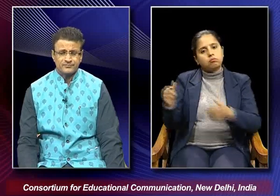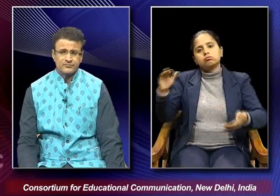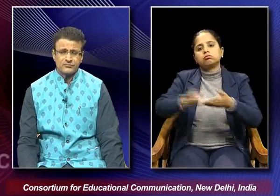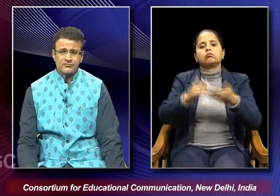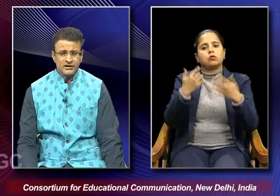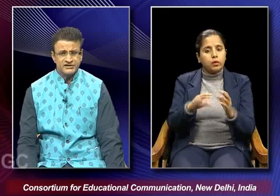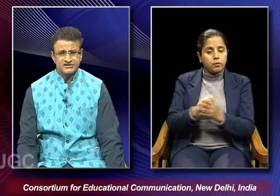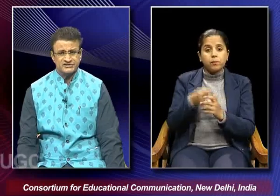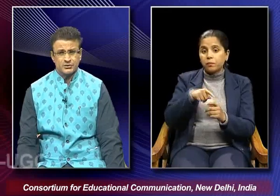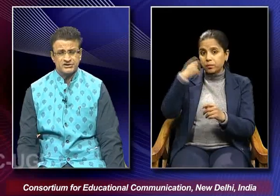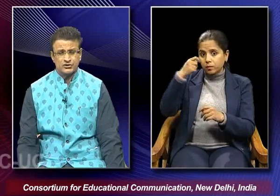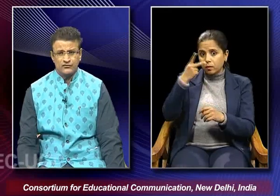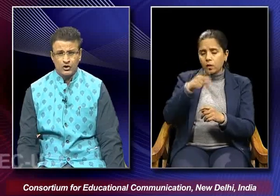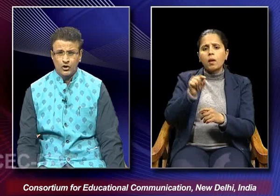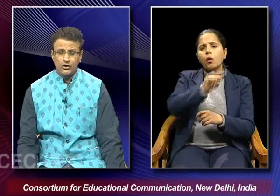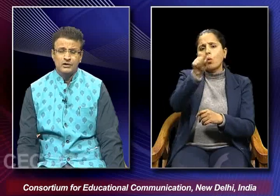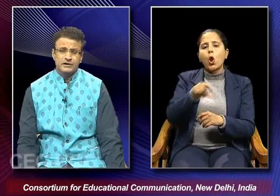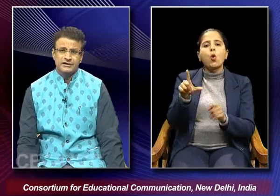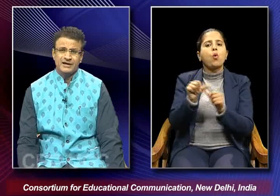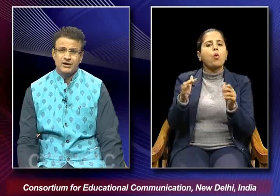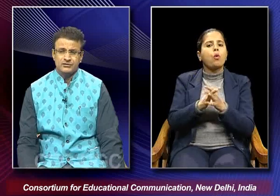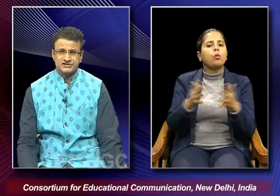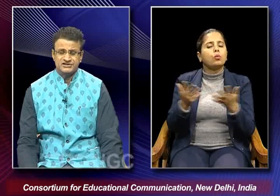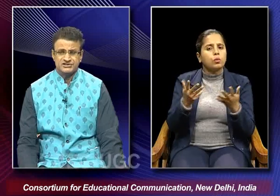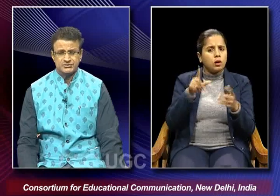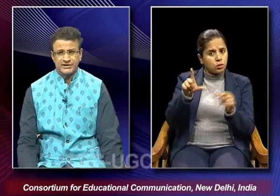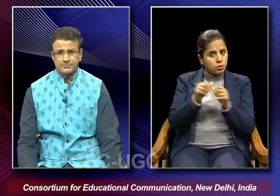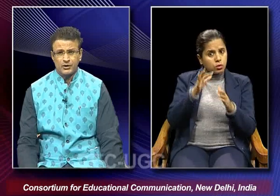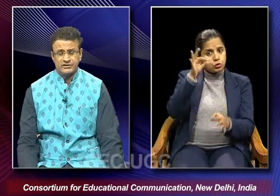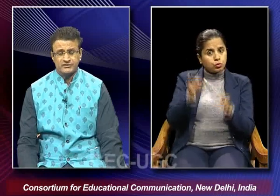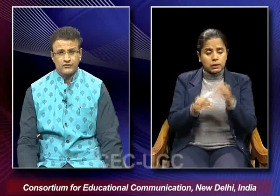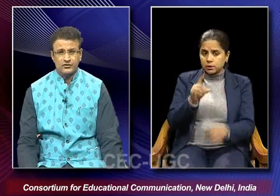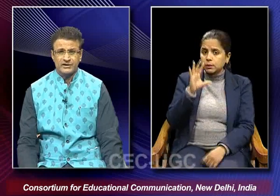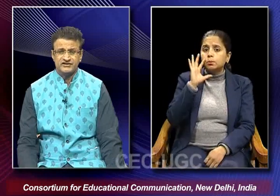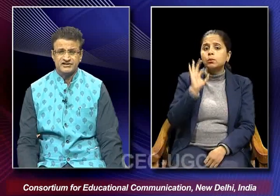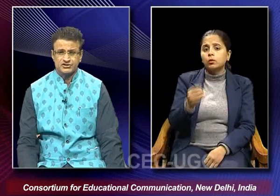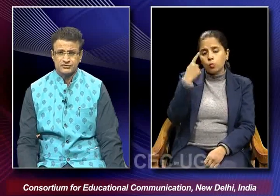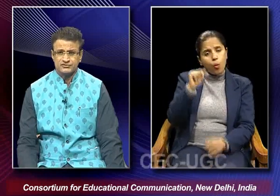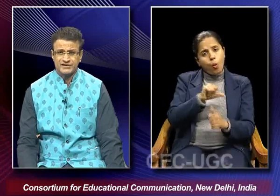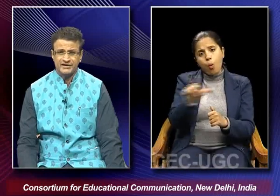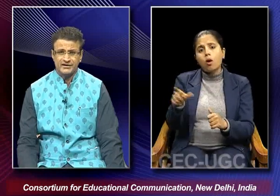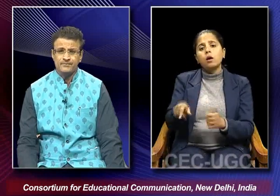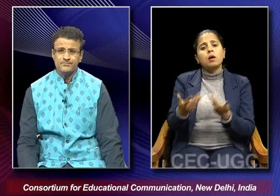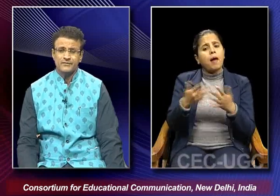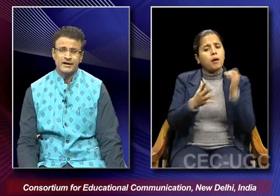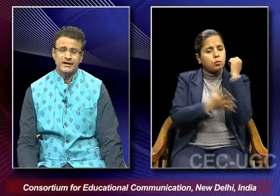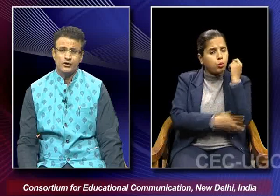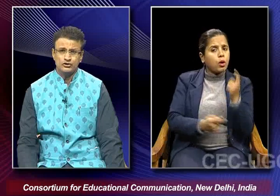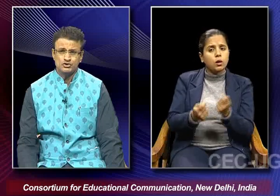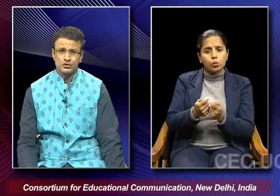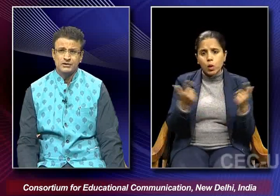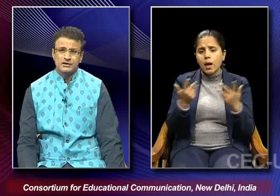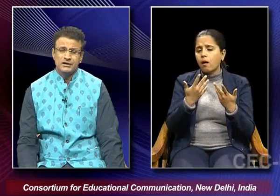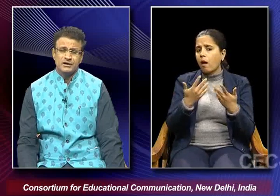raises the question of law that how justice is very important for every section of society and